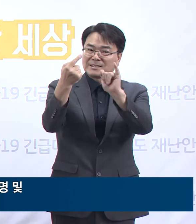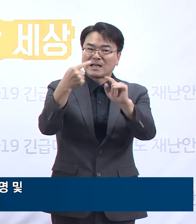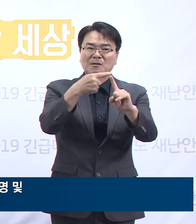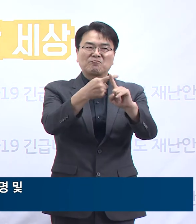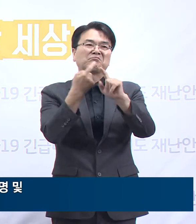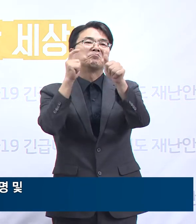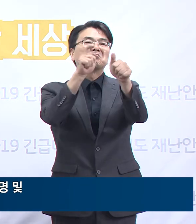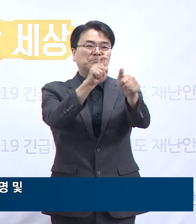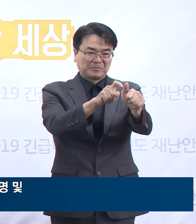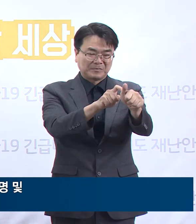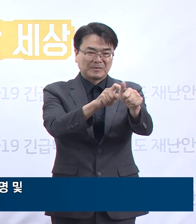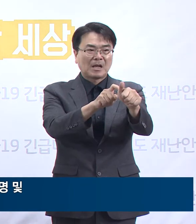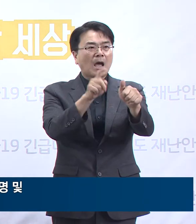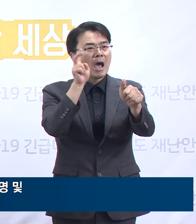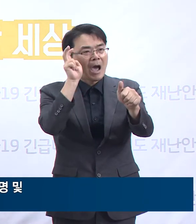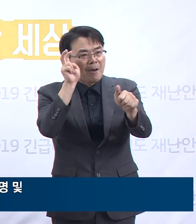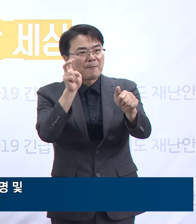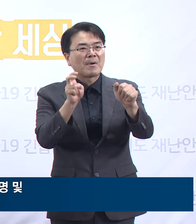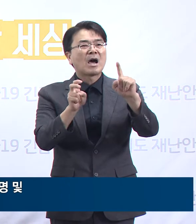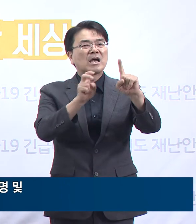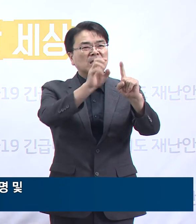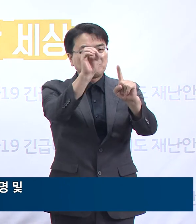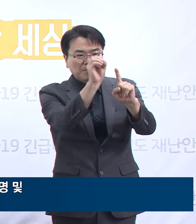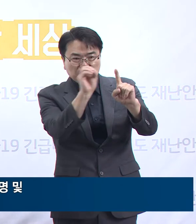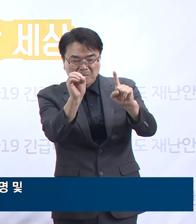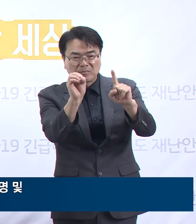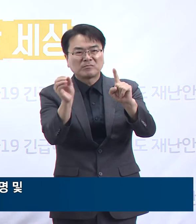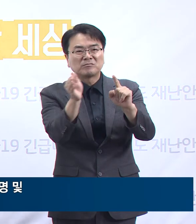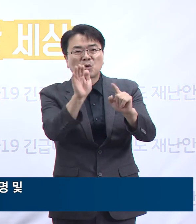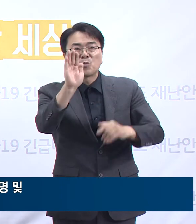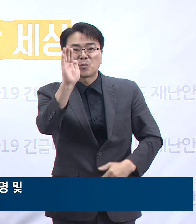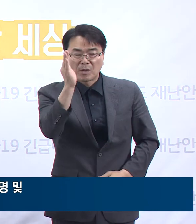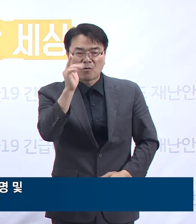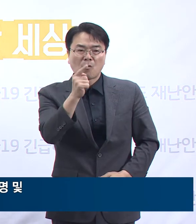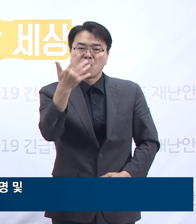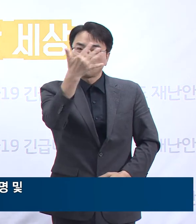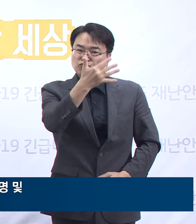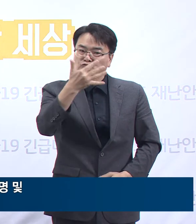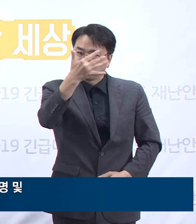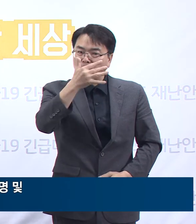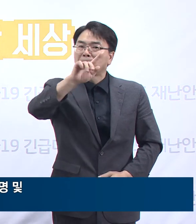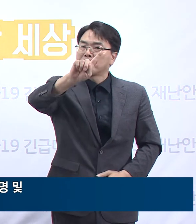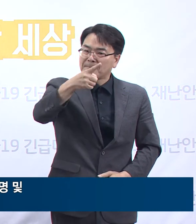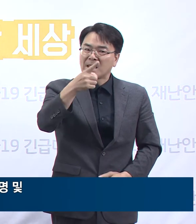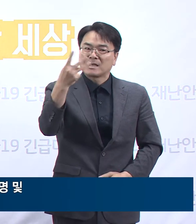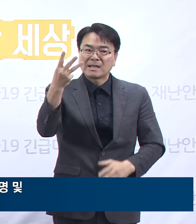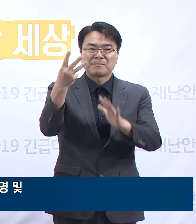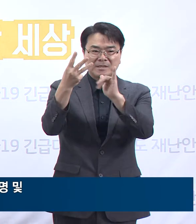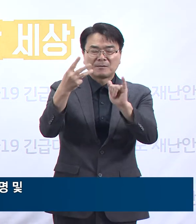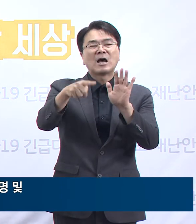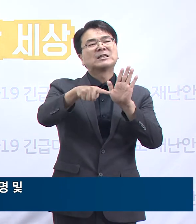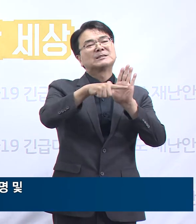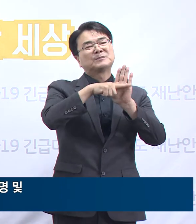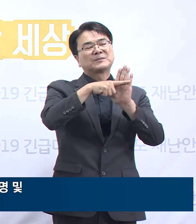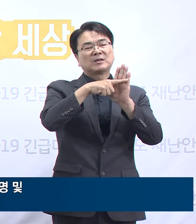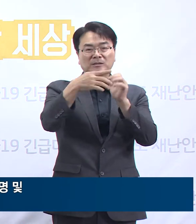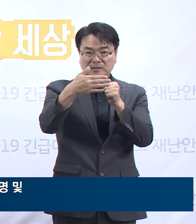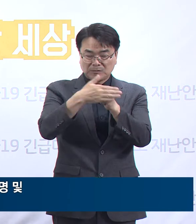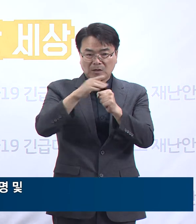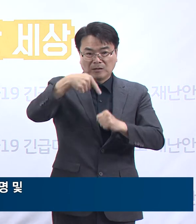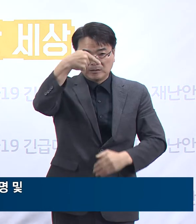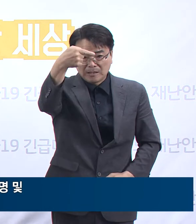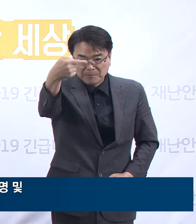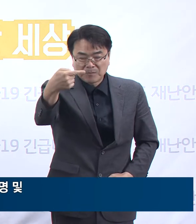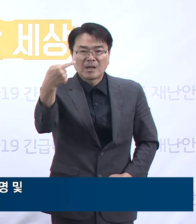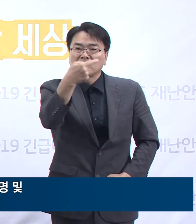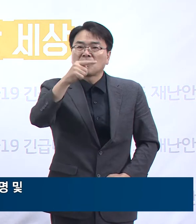받아 약 1%의 양성률을 보이며 9,103명의 음성 판정을 받았고 1